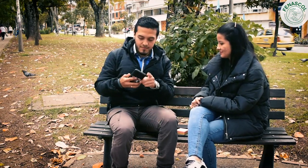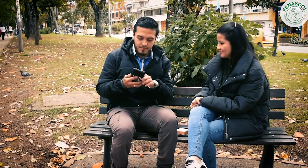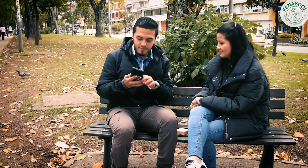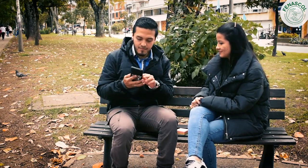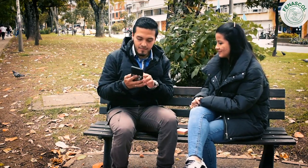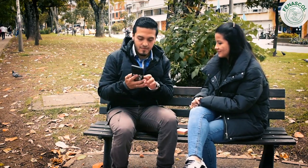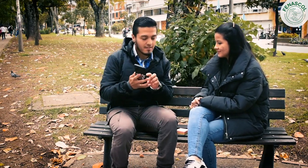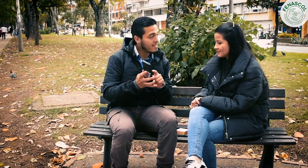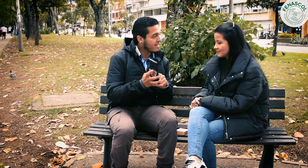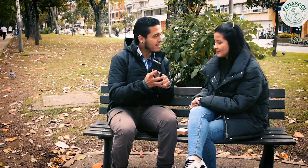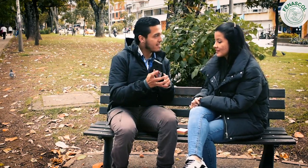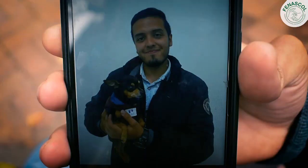Mira.